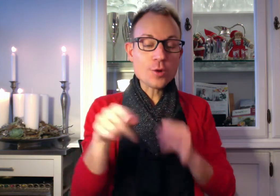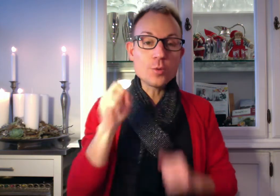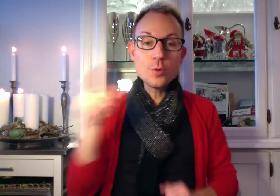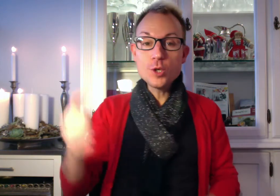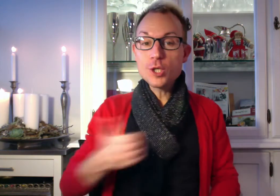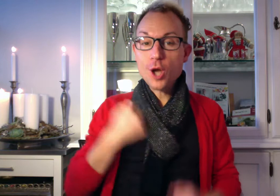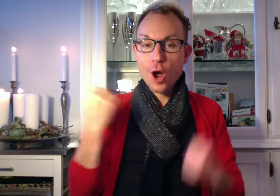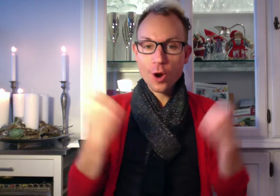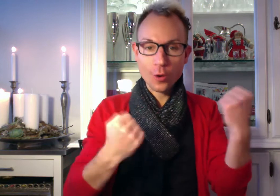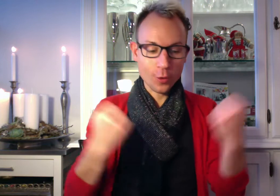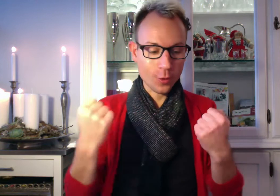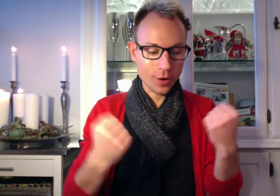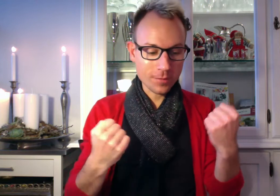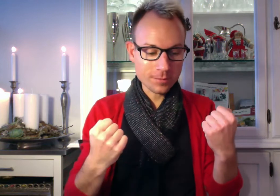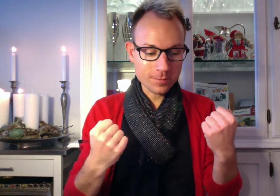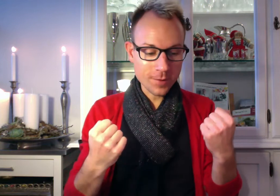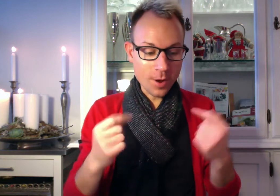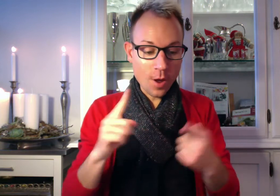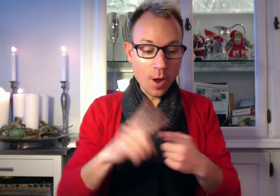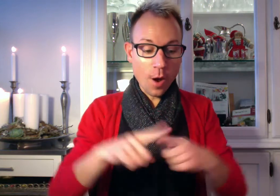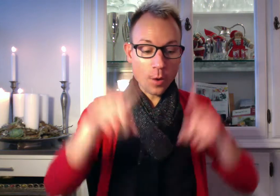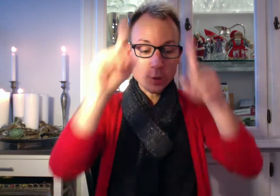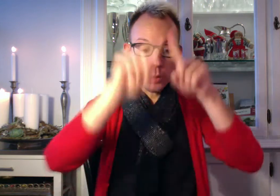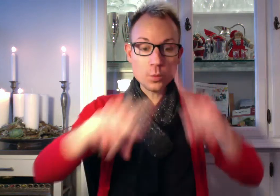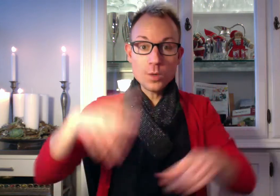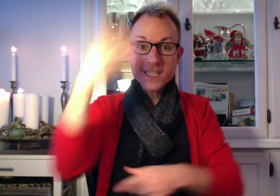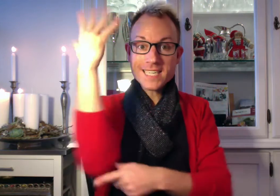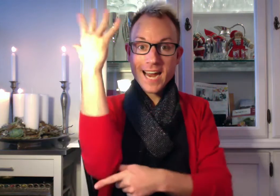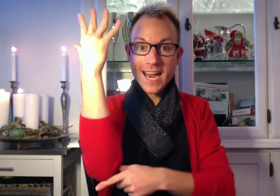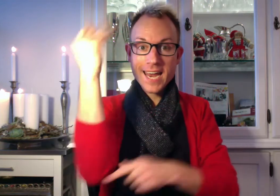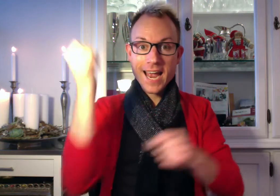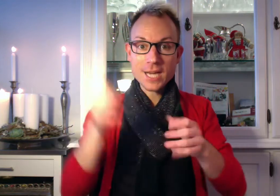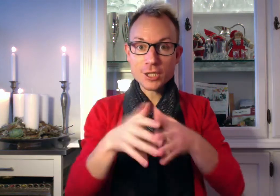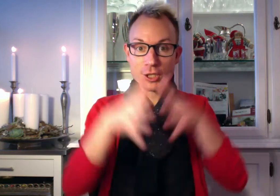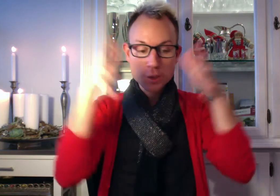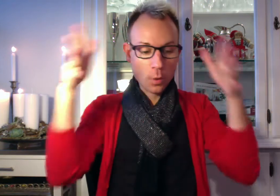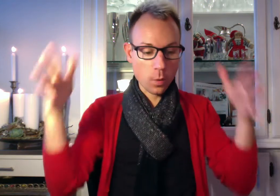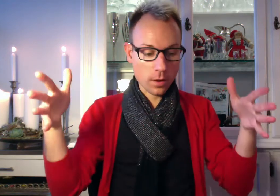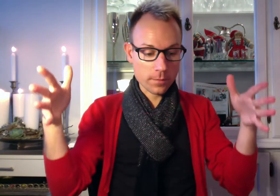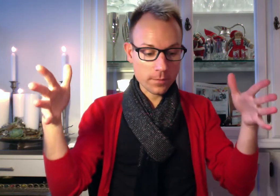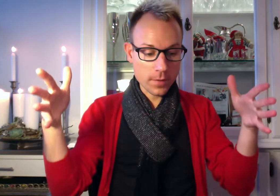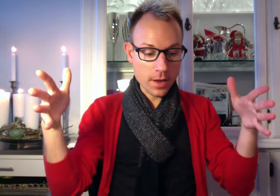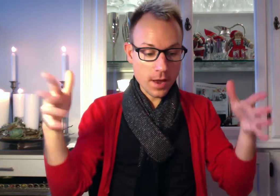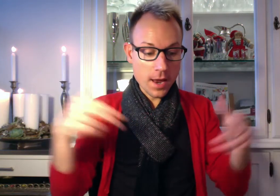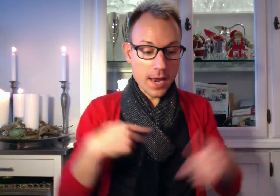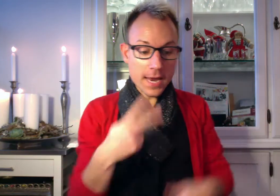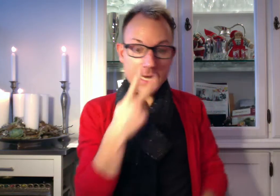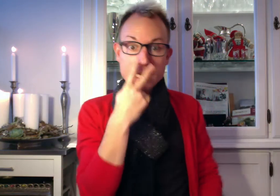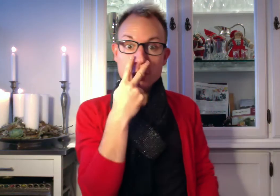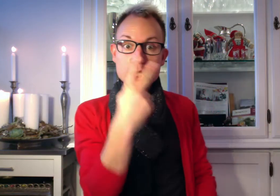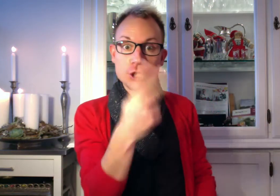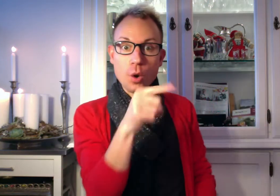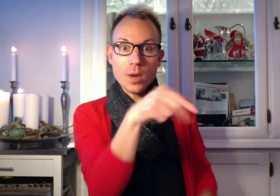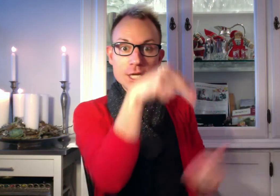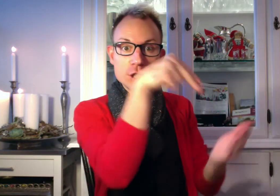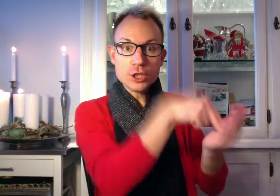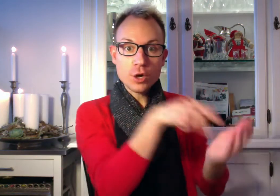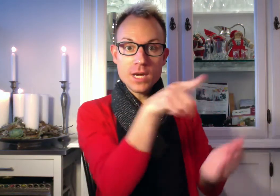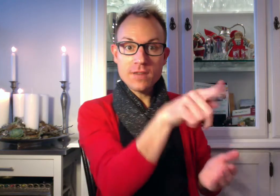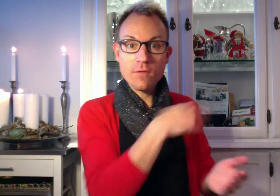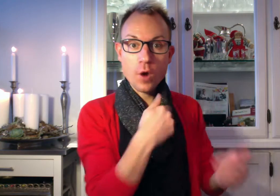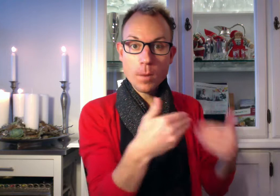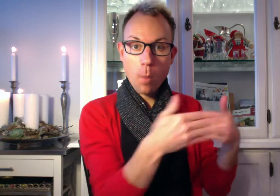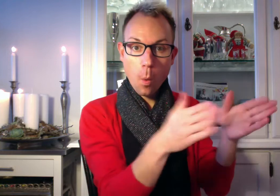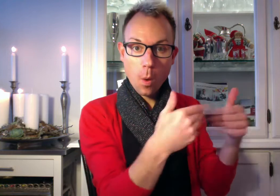du ud tør at køre. Og julestræet er så stor. Jeg så det så i vores port.